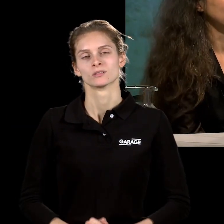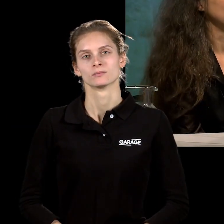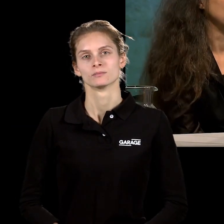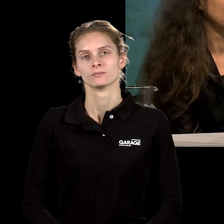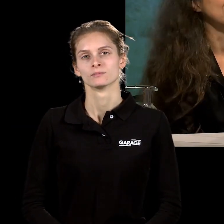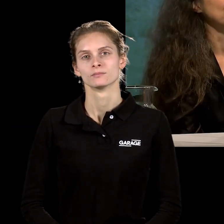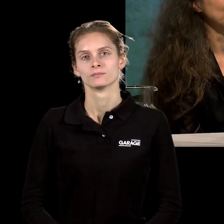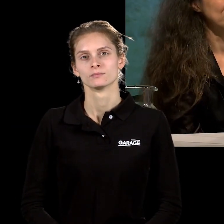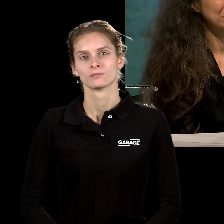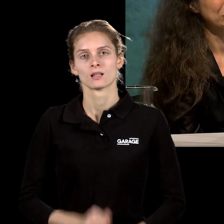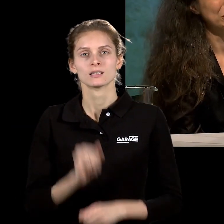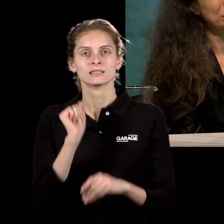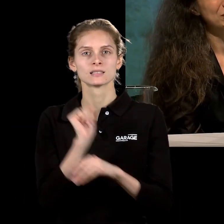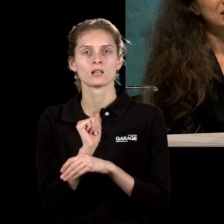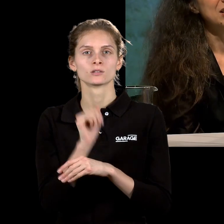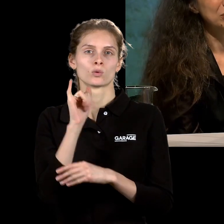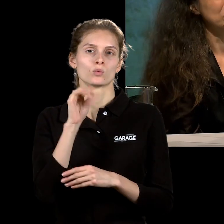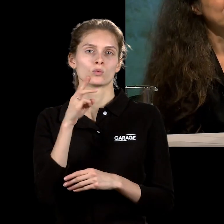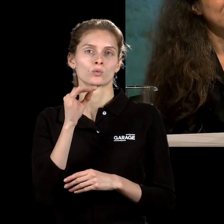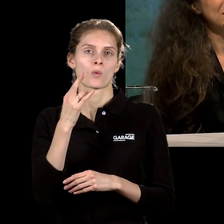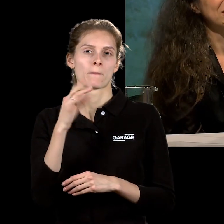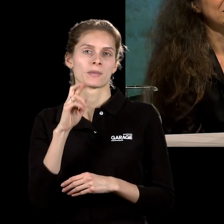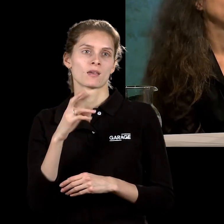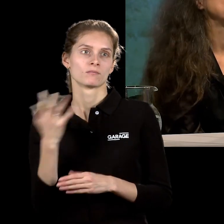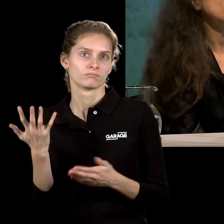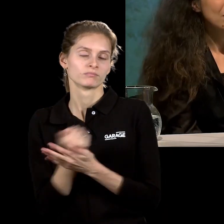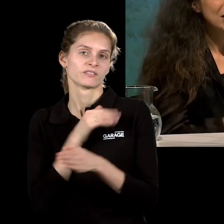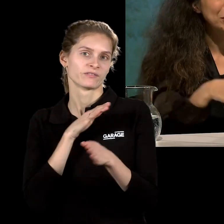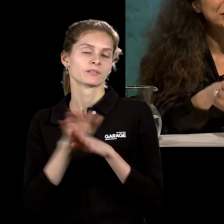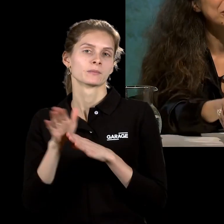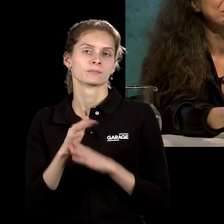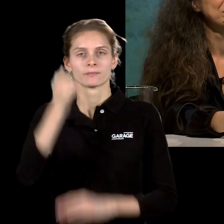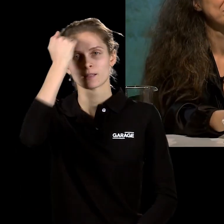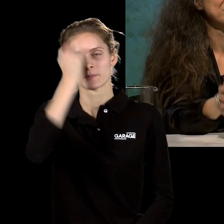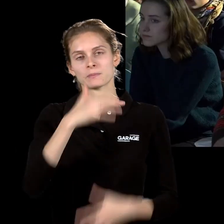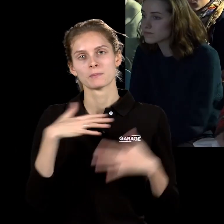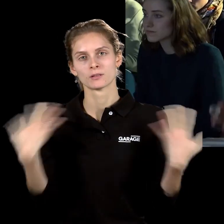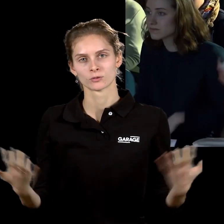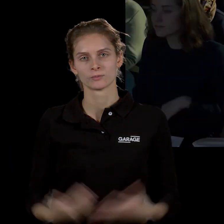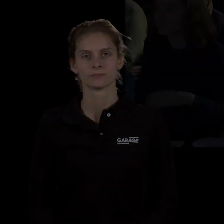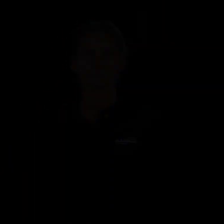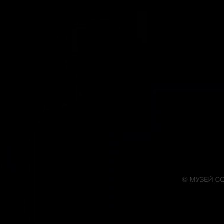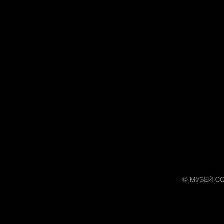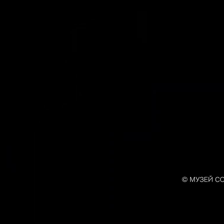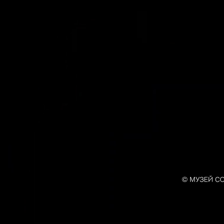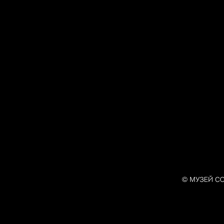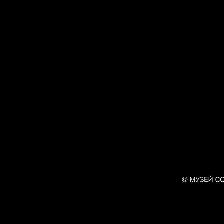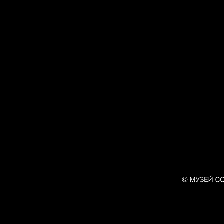станций утопии, которая вроде бы реализовалась. Спасибо. Спасибо. Спасибо.